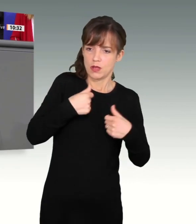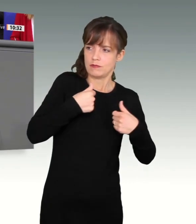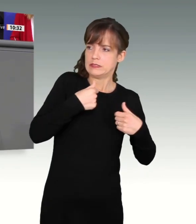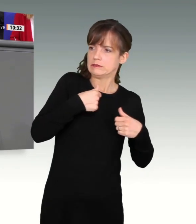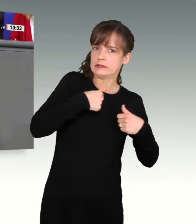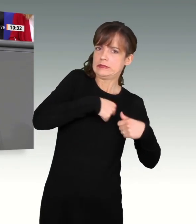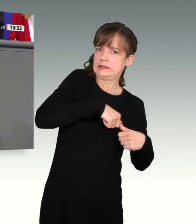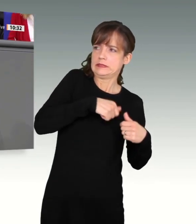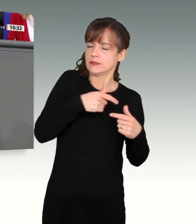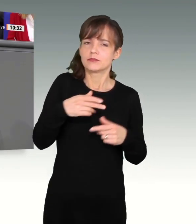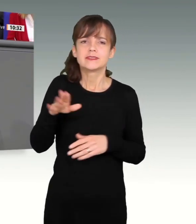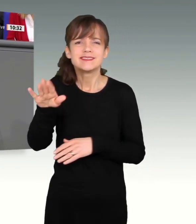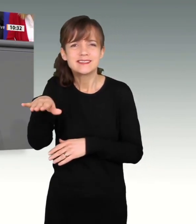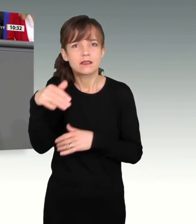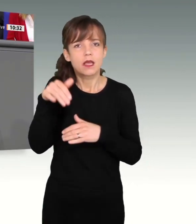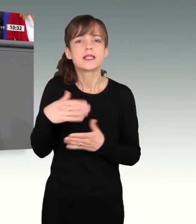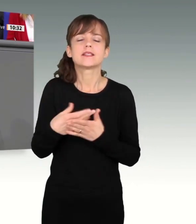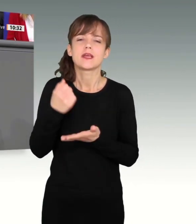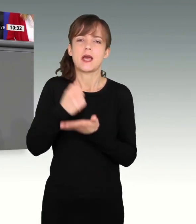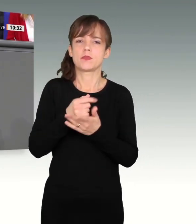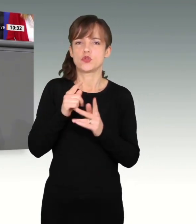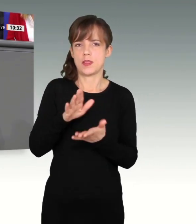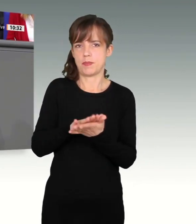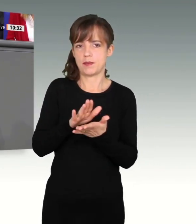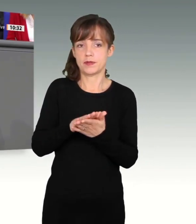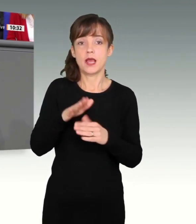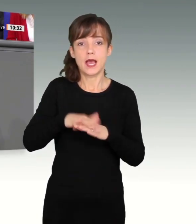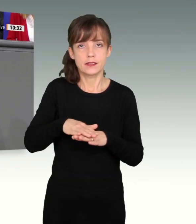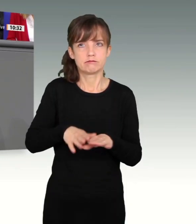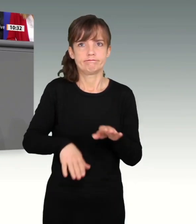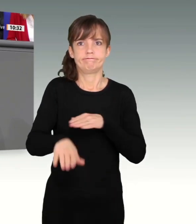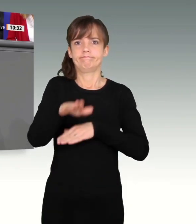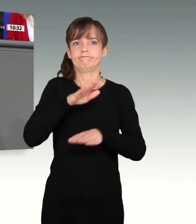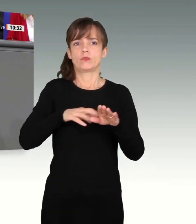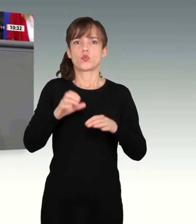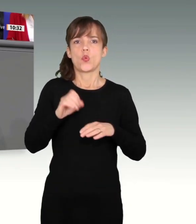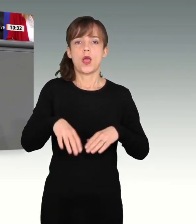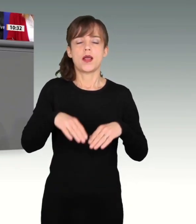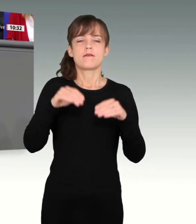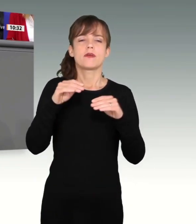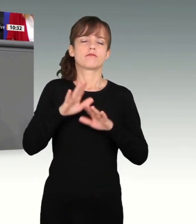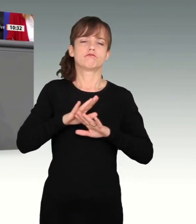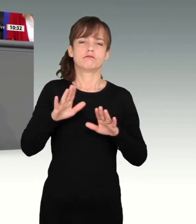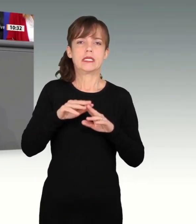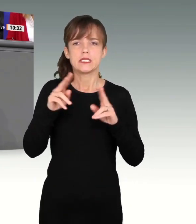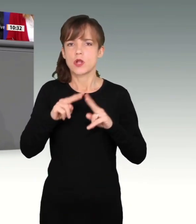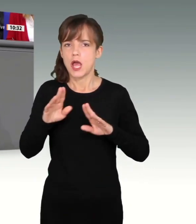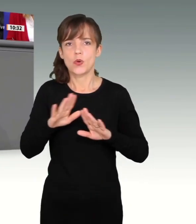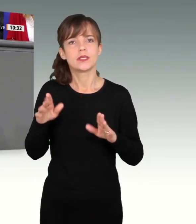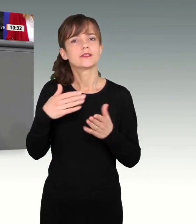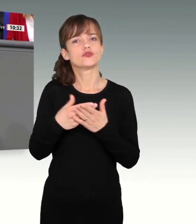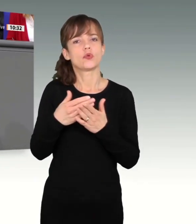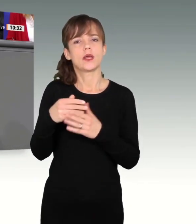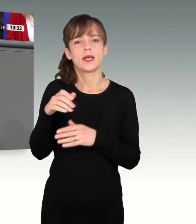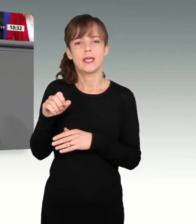zugehört wird. Und deswegen soll das Amt bleiben. Wir fangen also nicht bei Null an, nicht in Deutschland, aber auch nicht international. Wir haben den EU